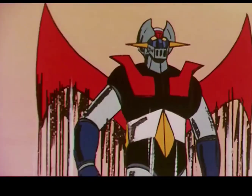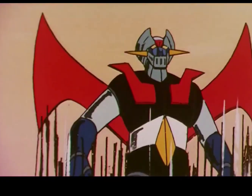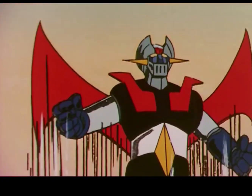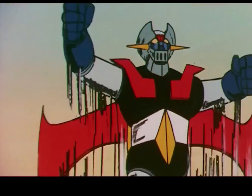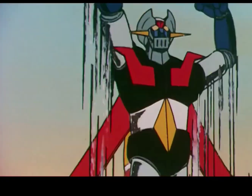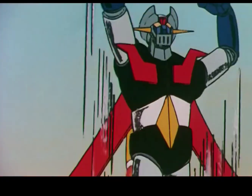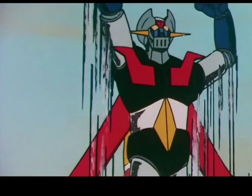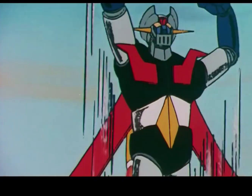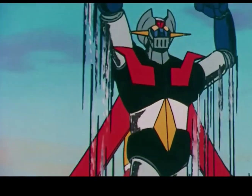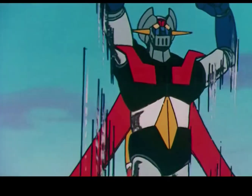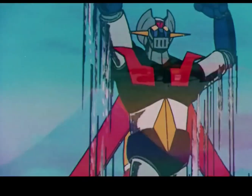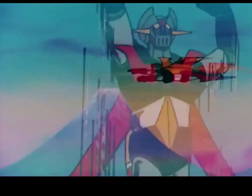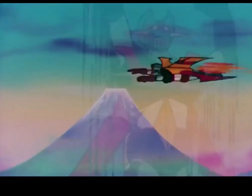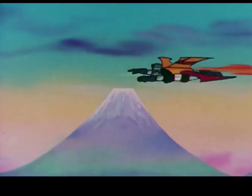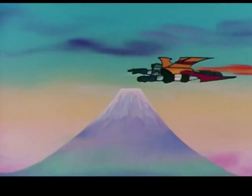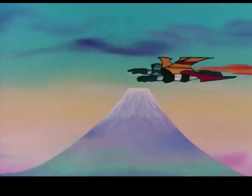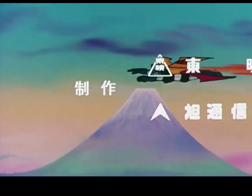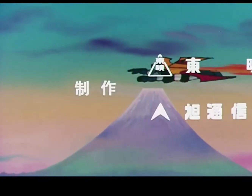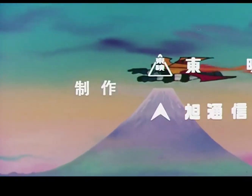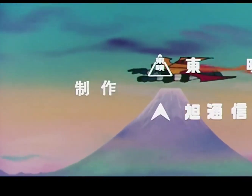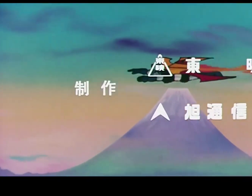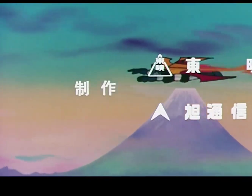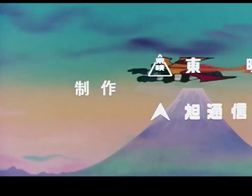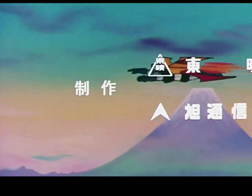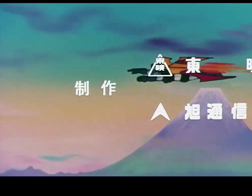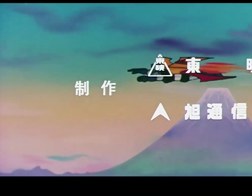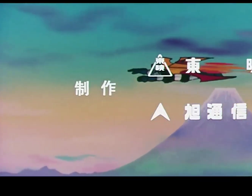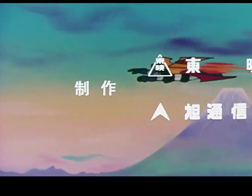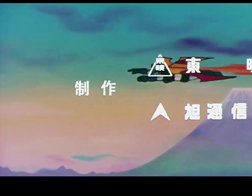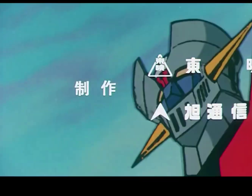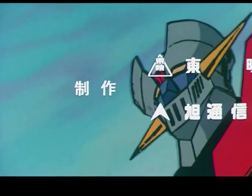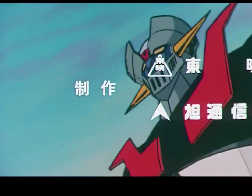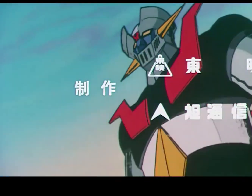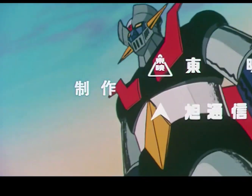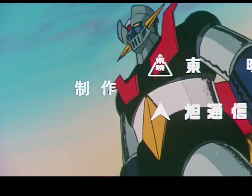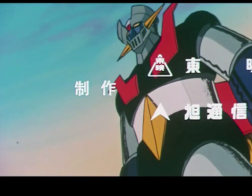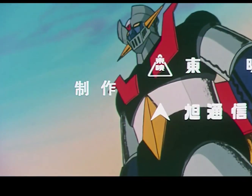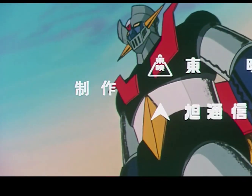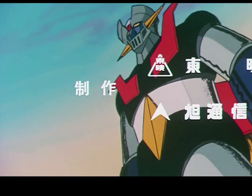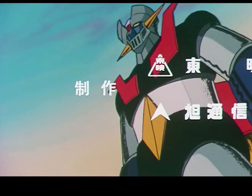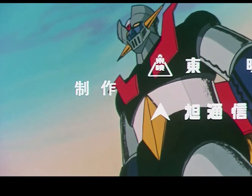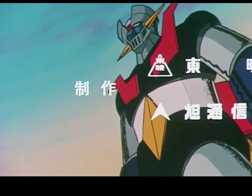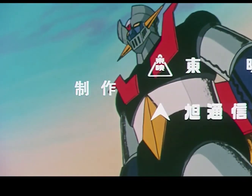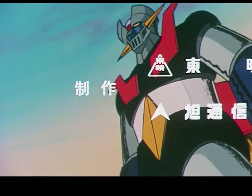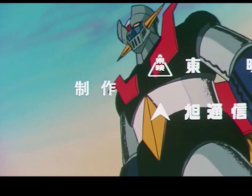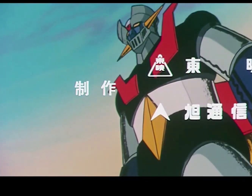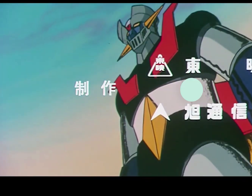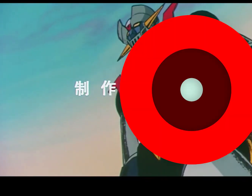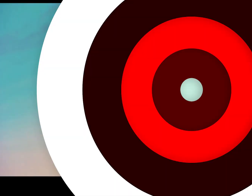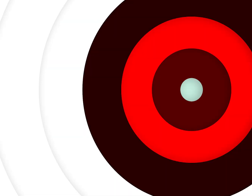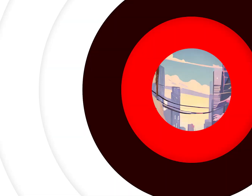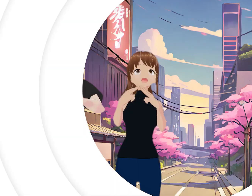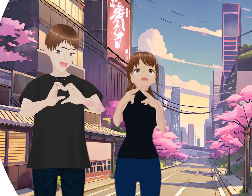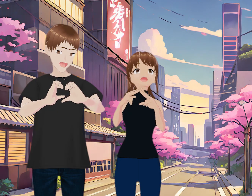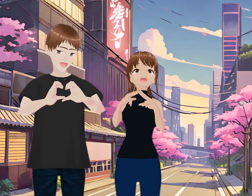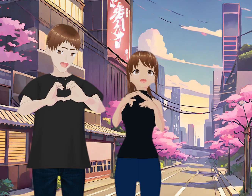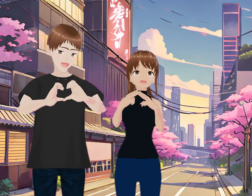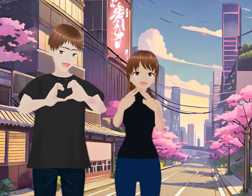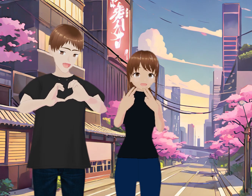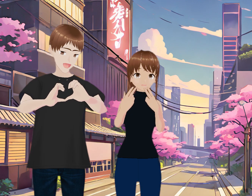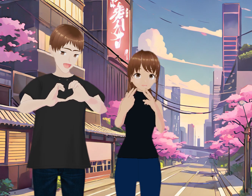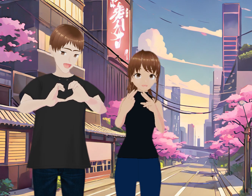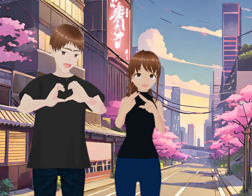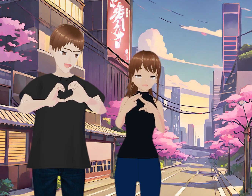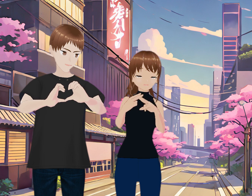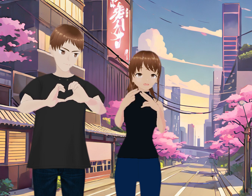Mazinger Mazinger Mazinger ¡Sí! ¿Qué tal?